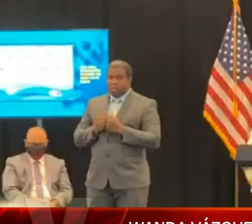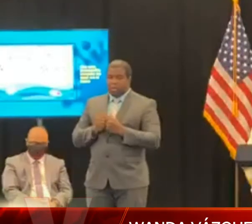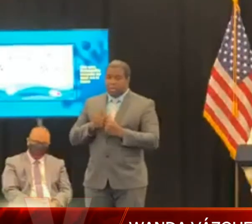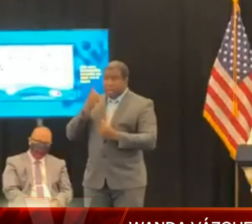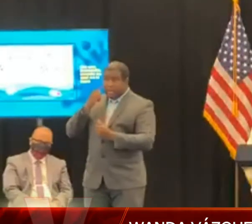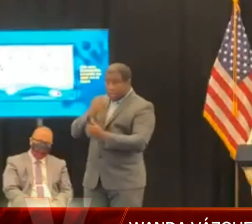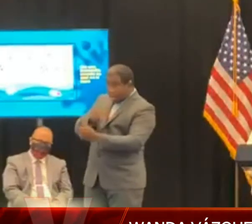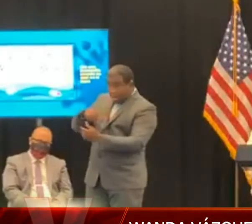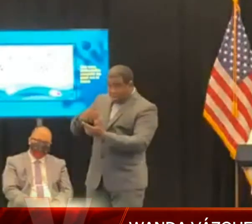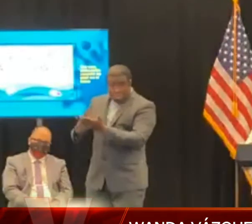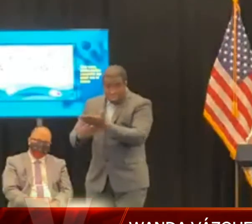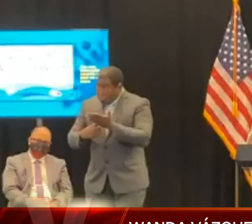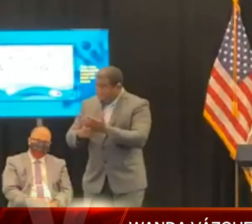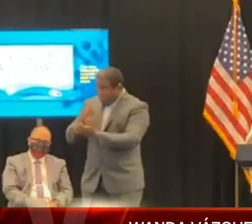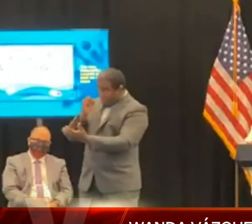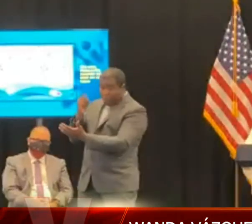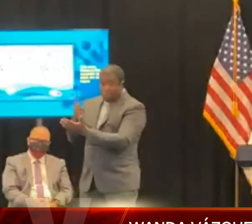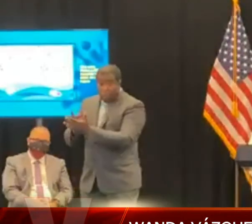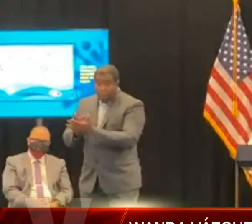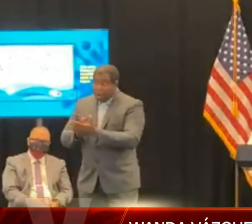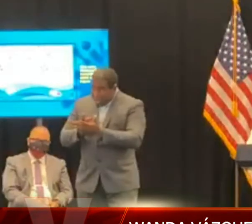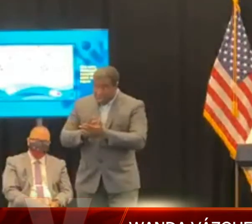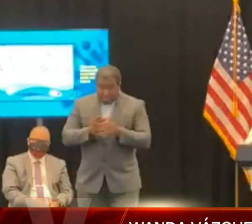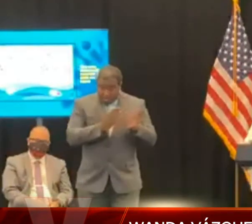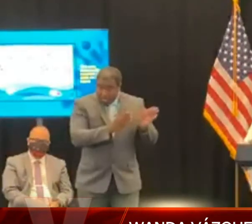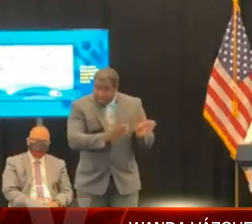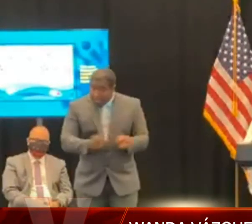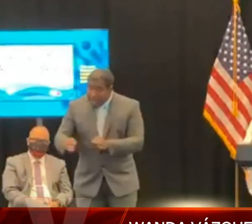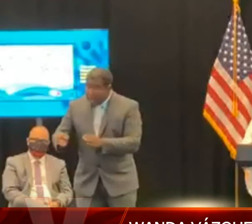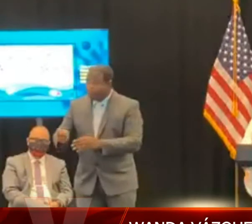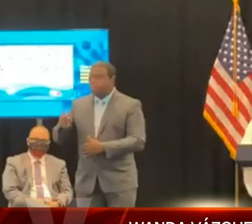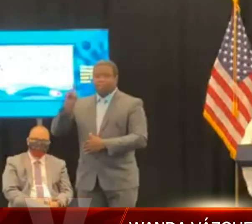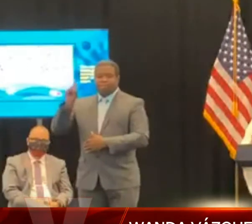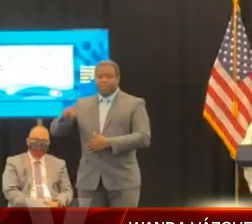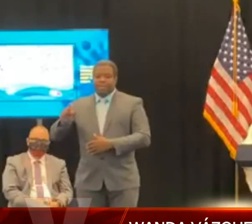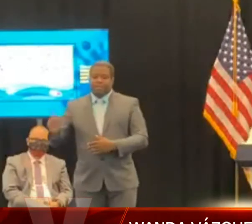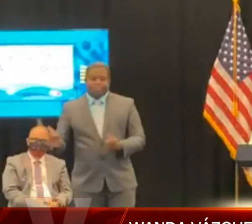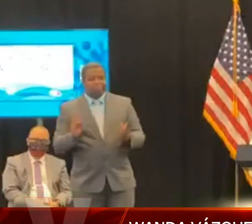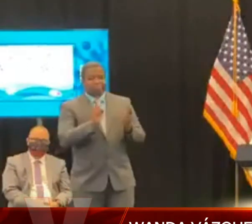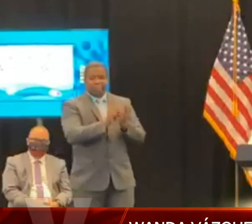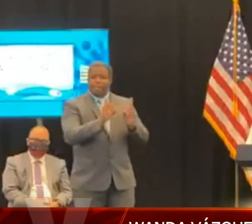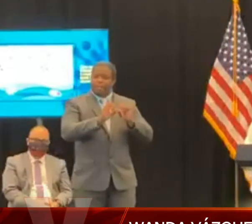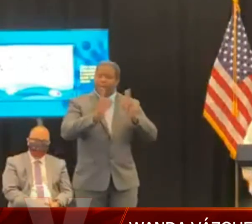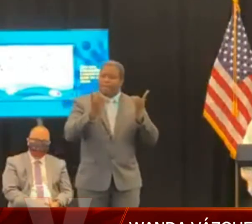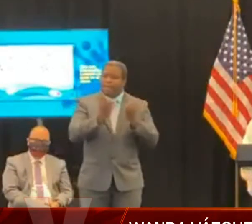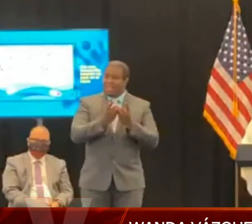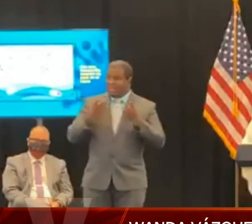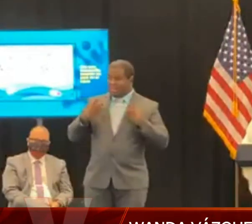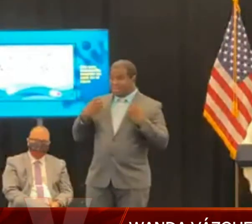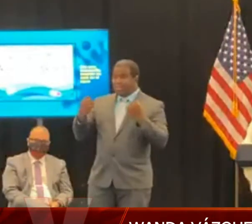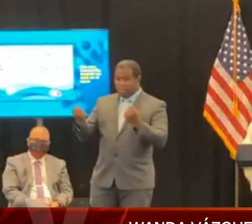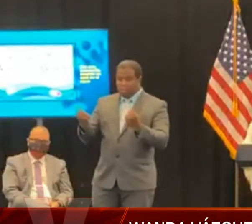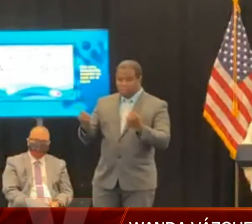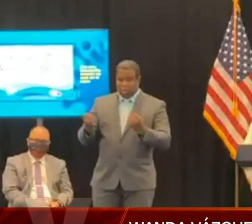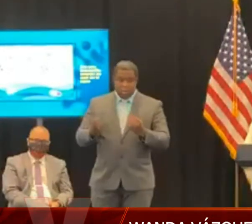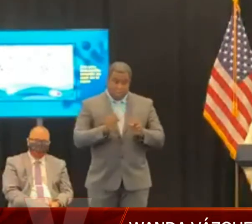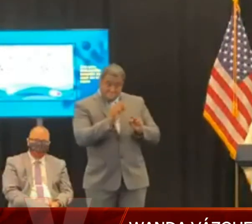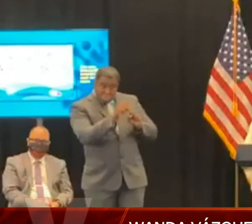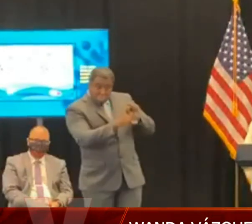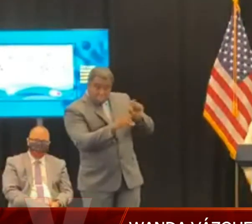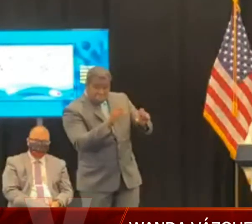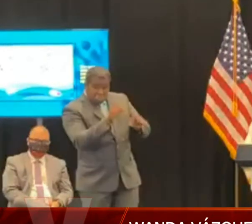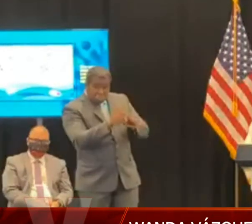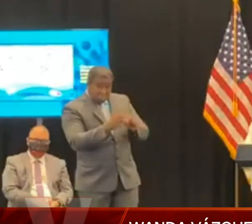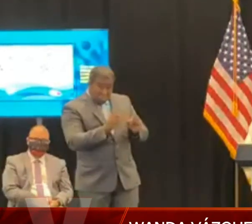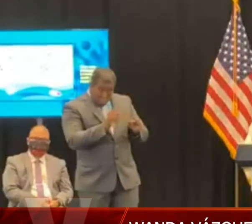poder llevar a una actividad de aquellas actividades que el secretario va a examinar para ver si las mismas son autorizadas. Dichas